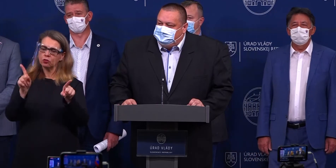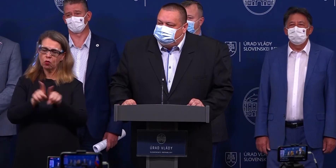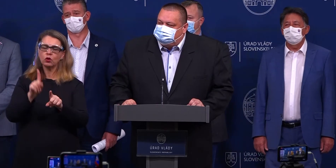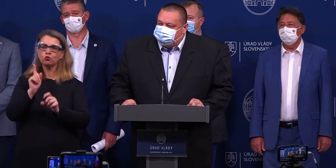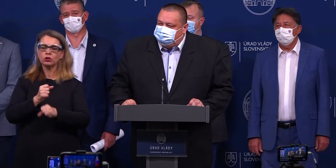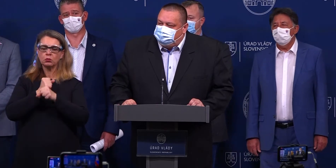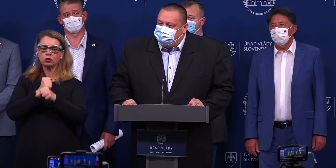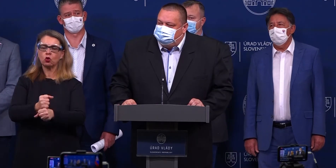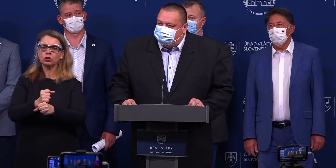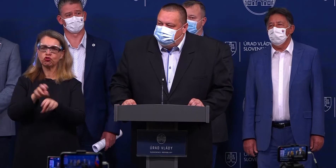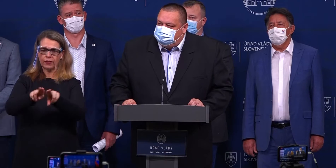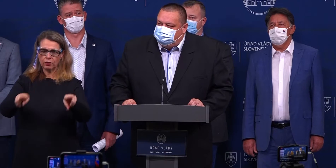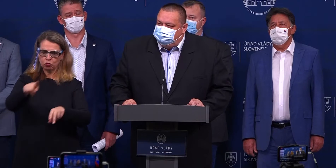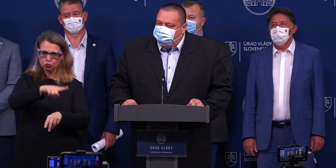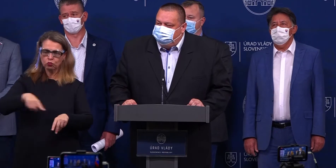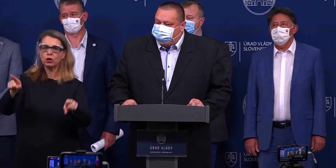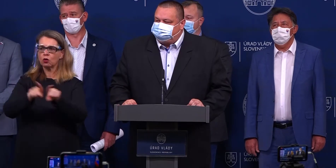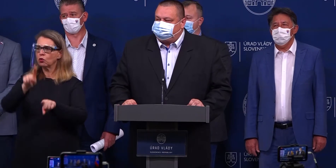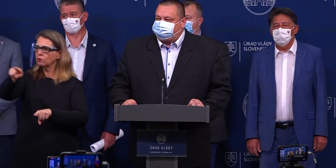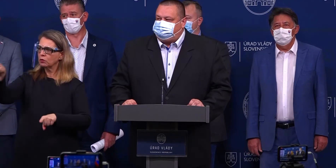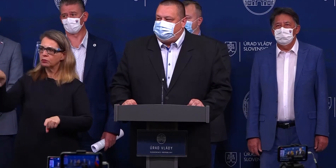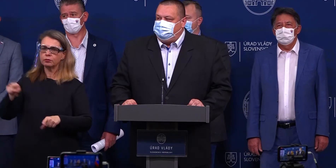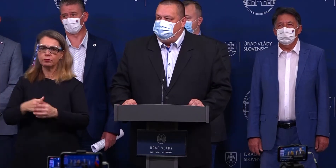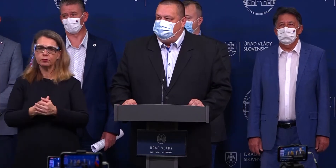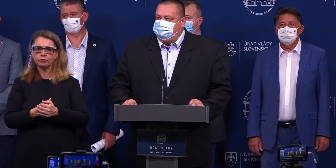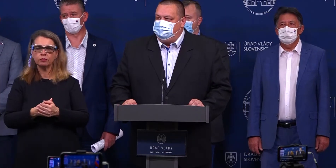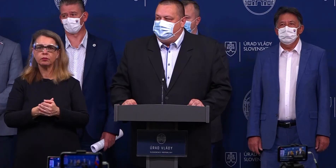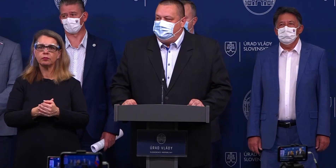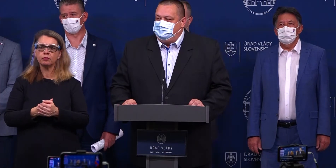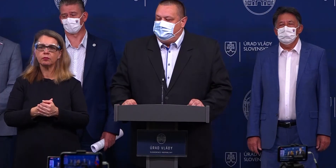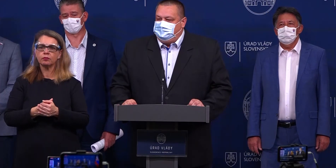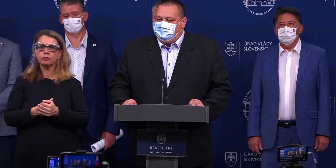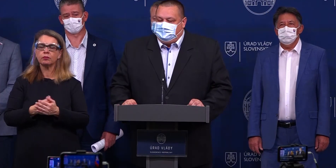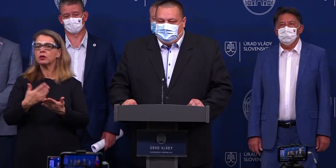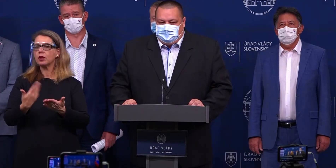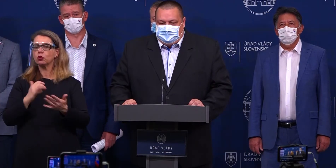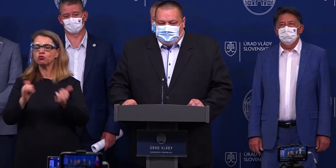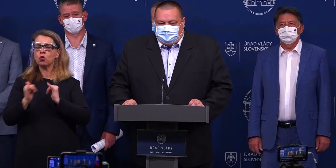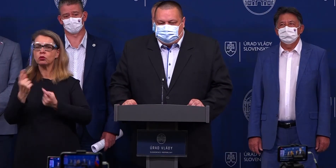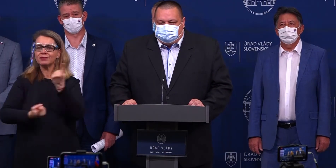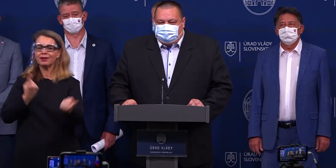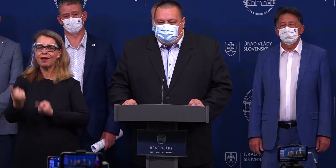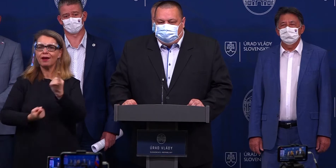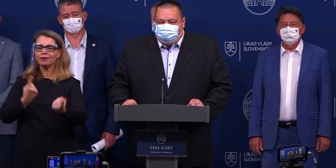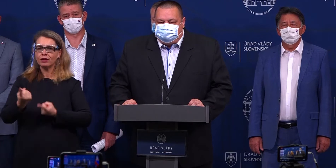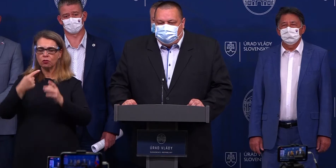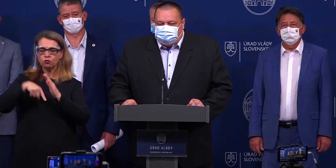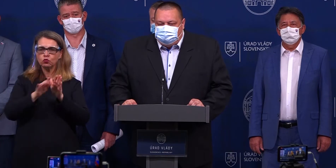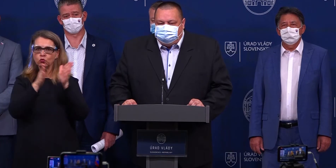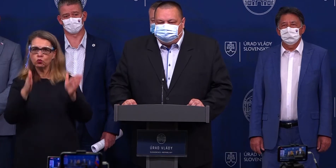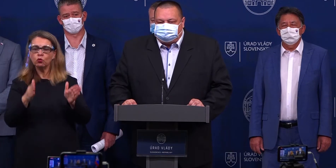ako na tých zasadnutiach, na snimoch a podobne. Športové tréningy v exteriéri sú povolené? Čo sa týka